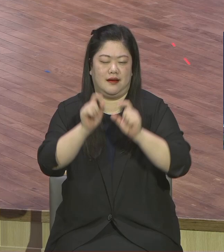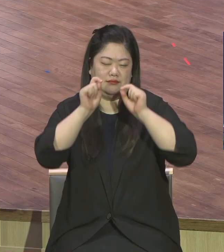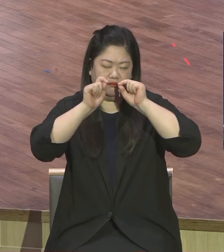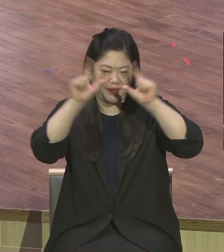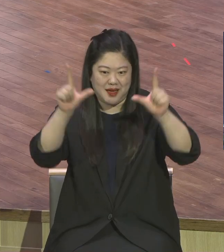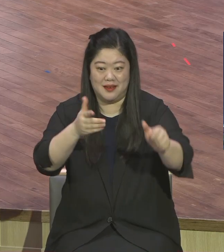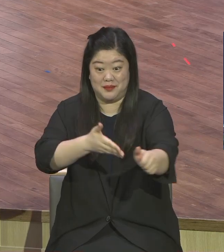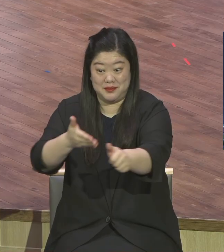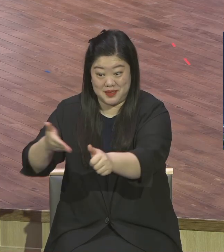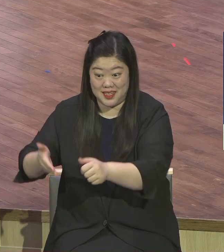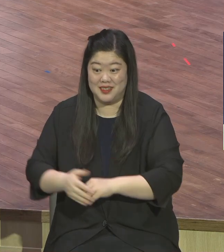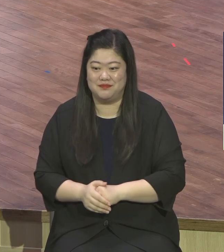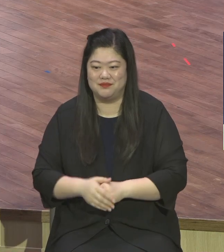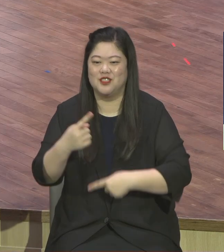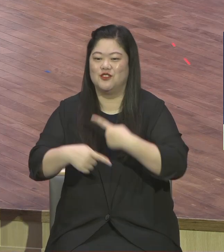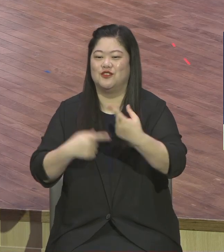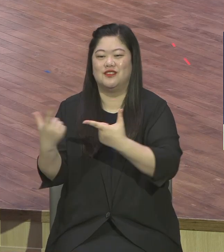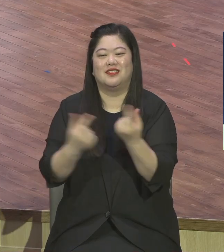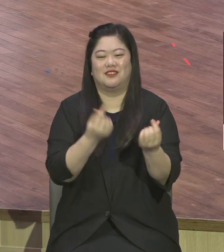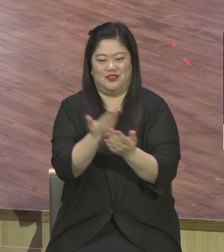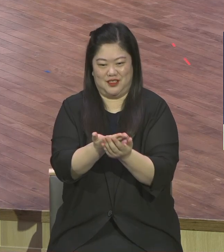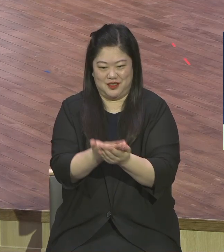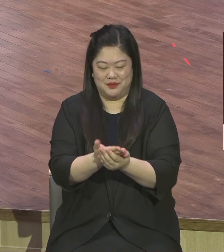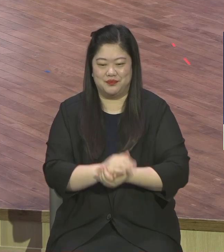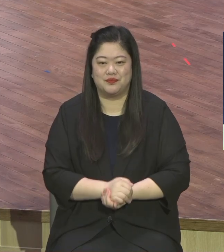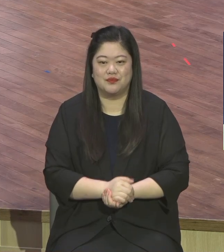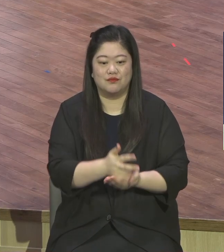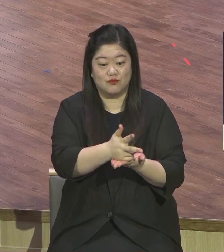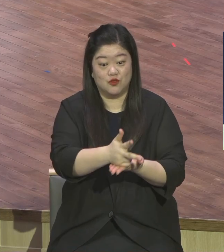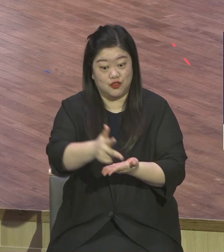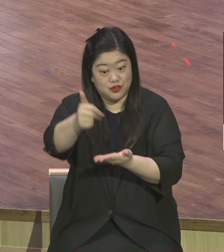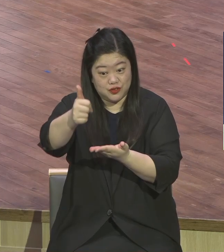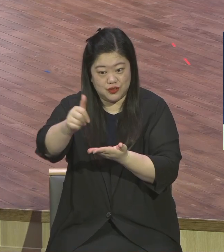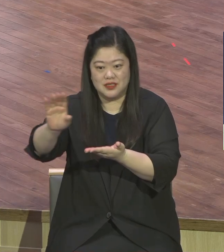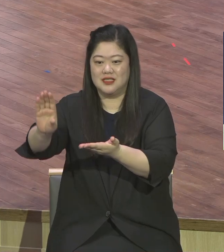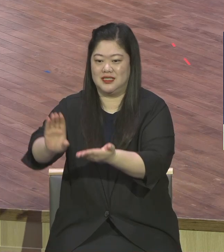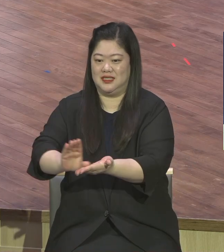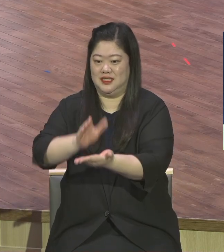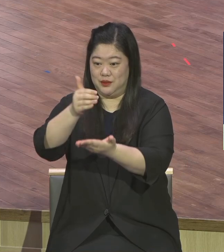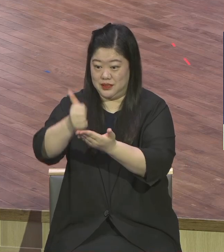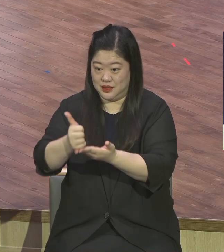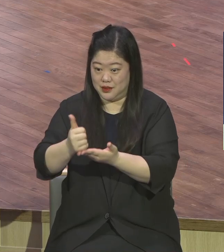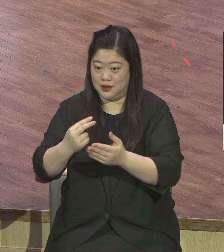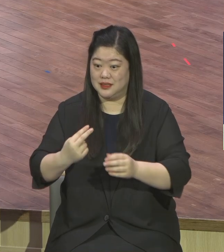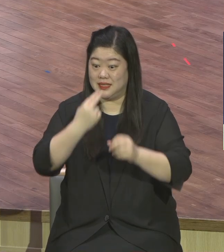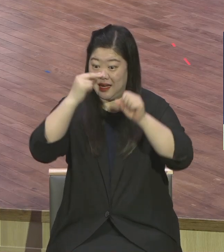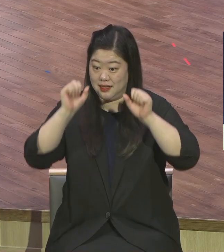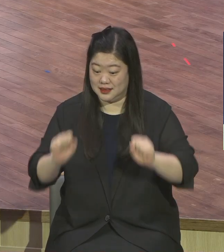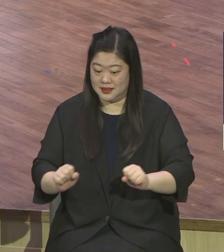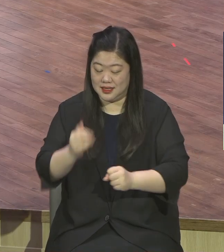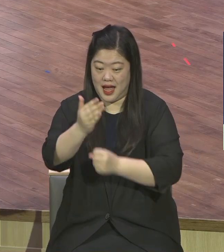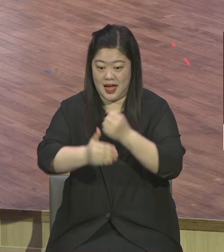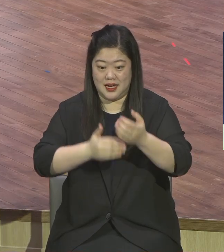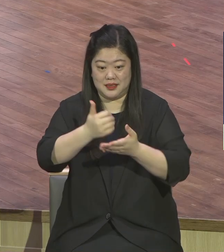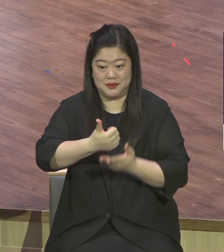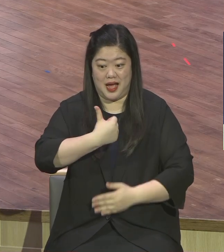신앙 고백합니다. 주는 그리스도시오 살아계신 하나님의 아들이십니다. 아멘.